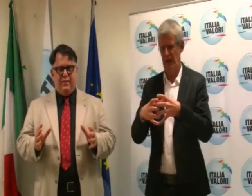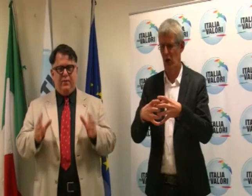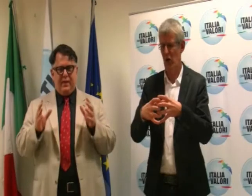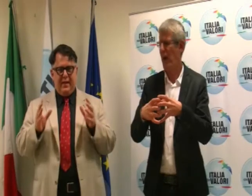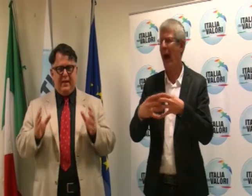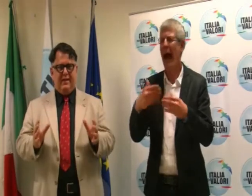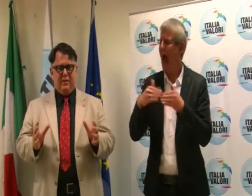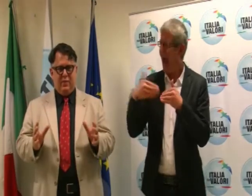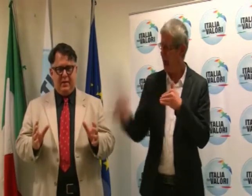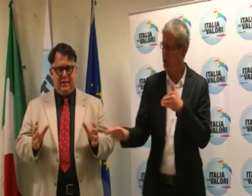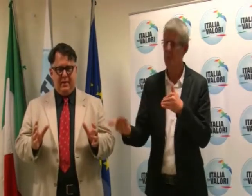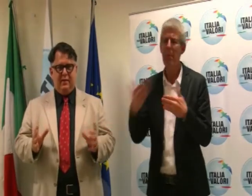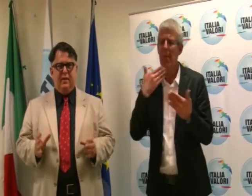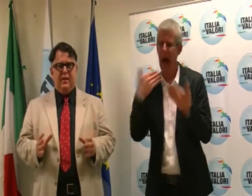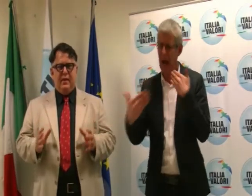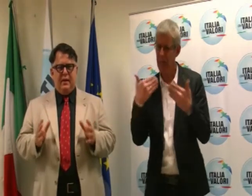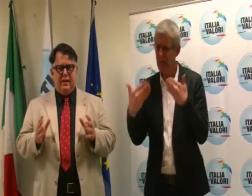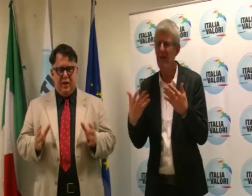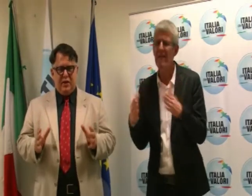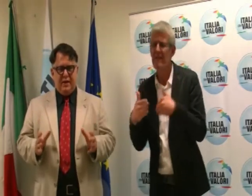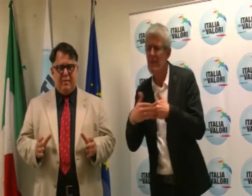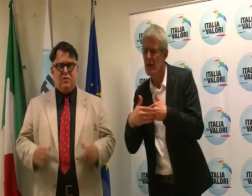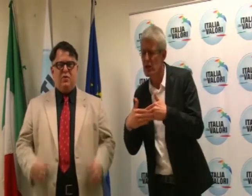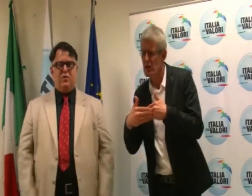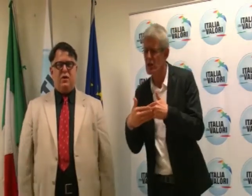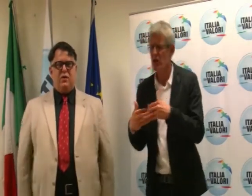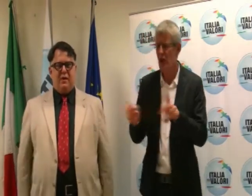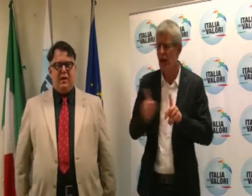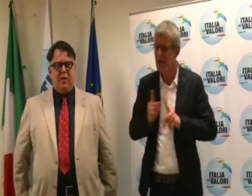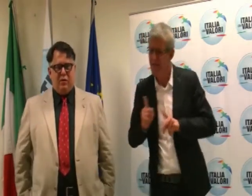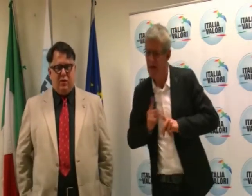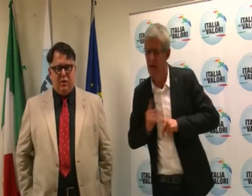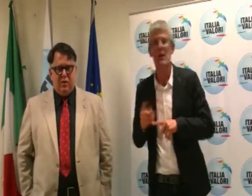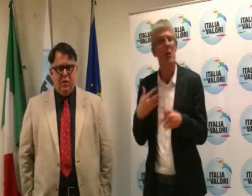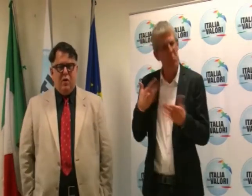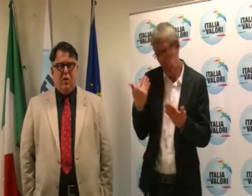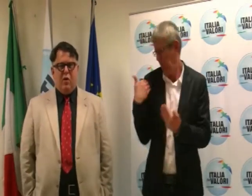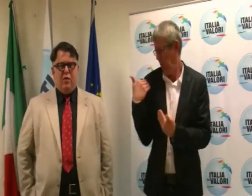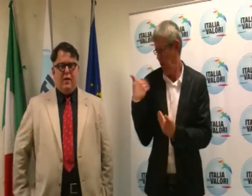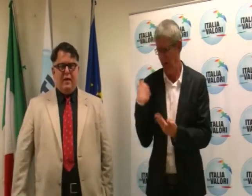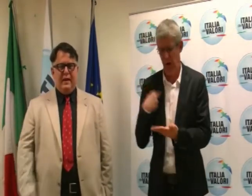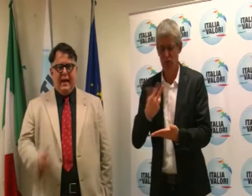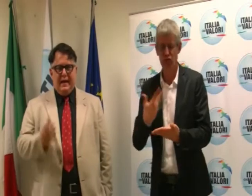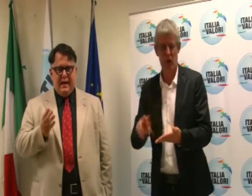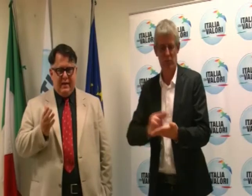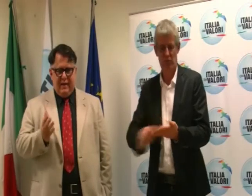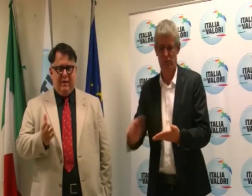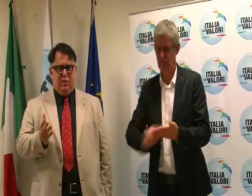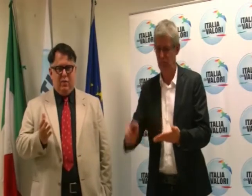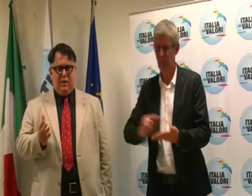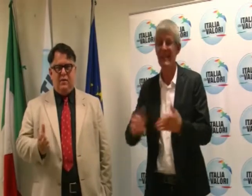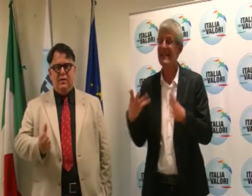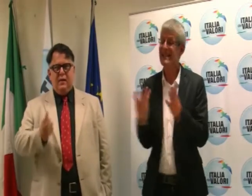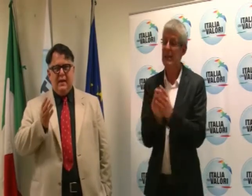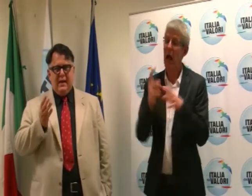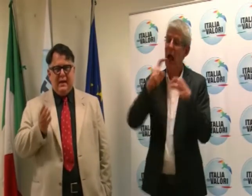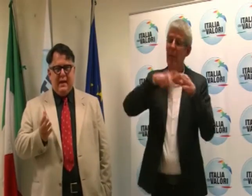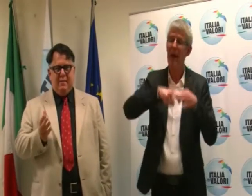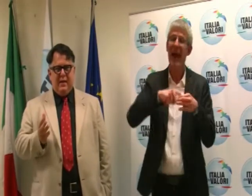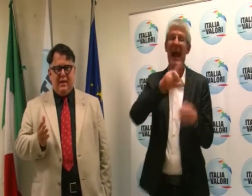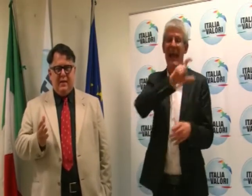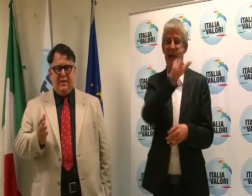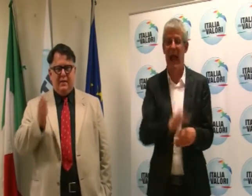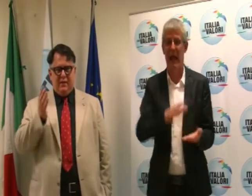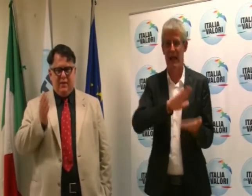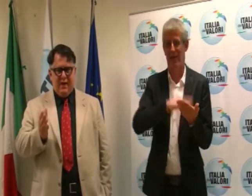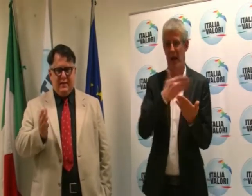difesa e della sicurezza. Di recente abbiamo sottoscritto un accordo con Italia dei Valori in